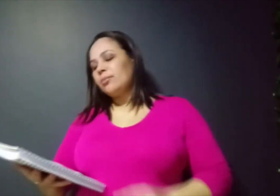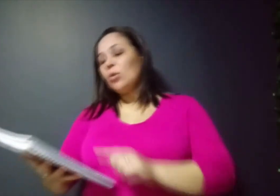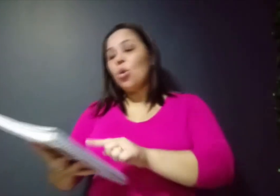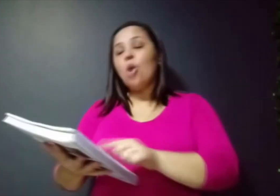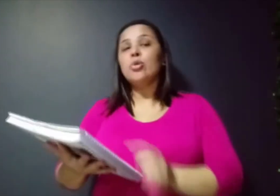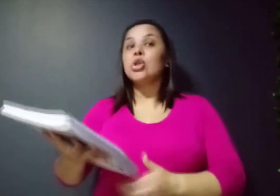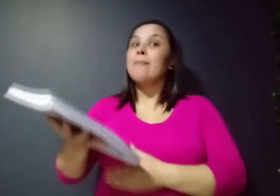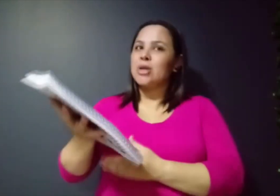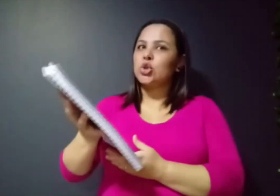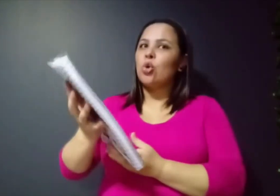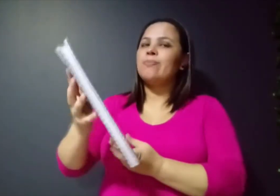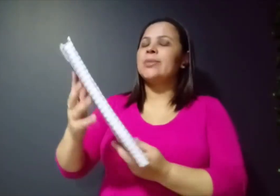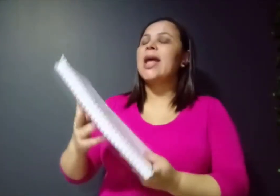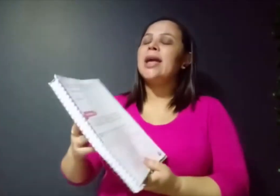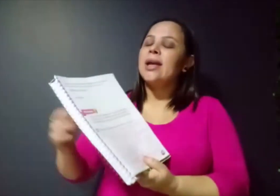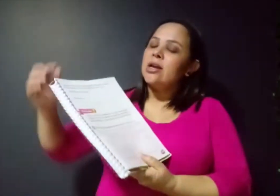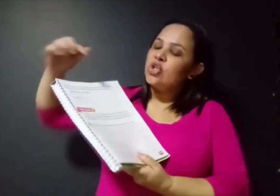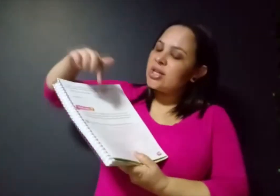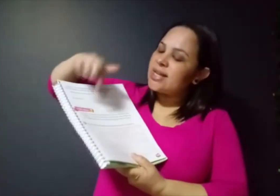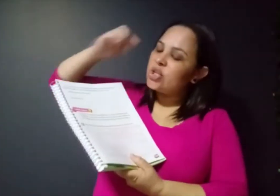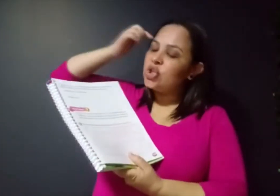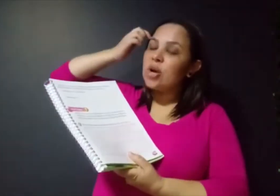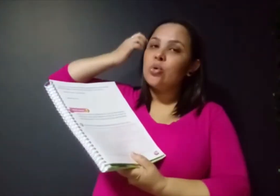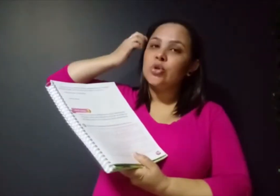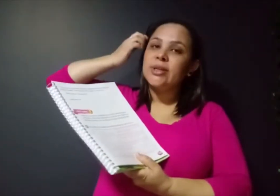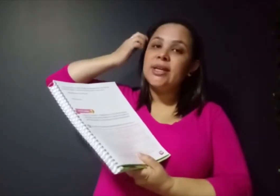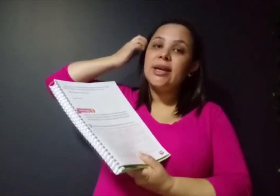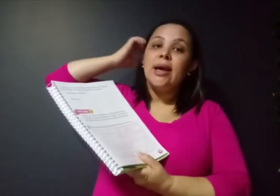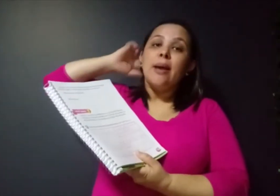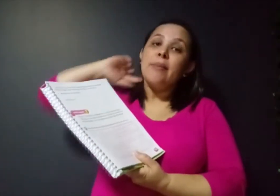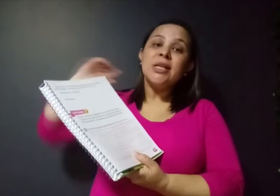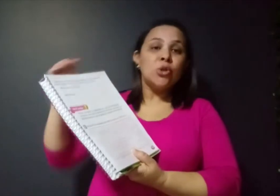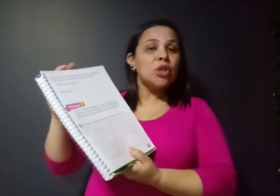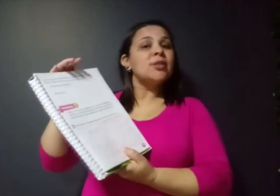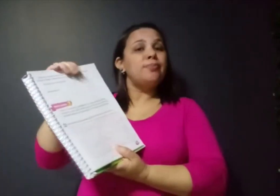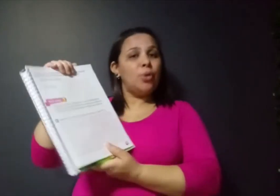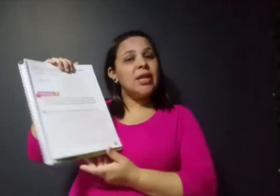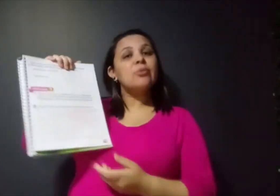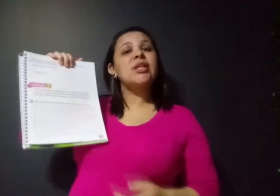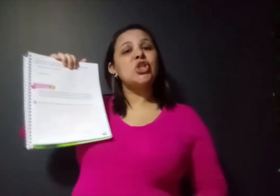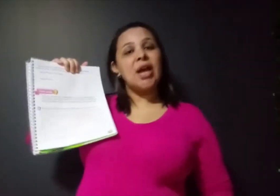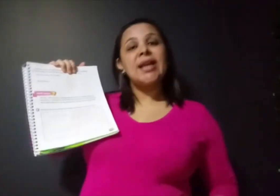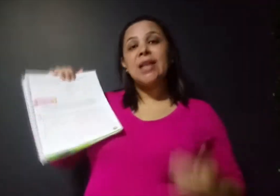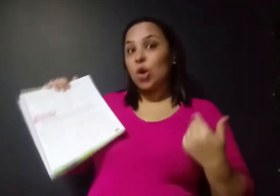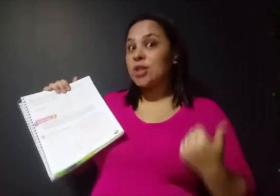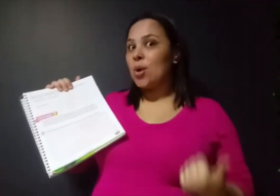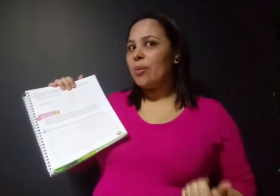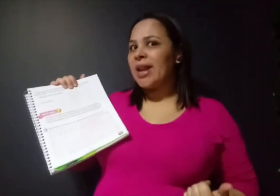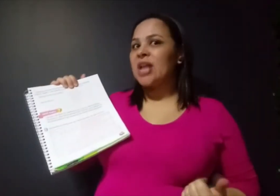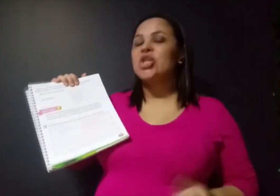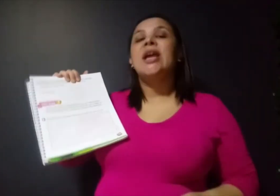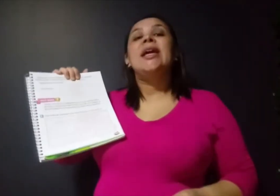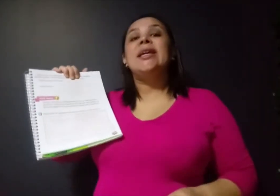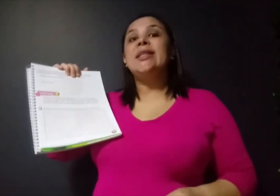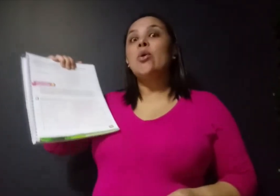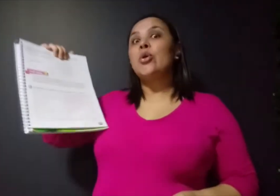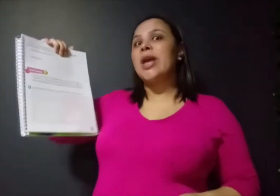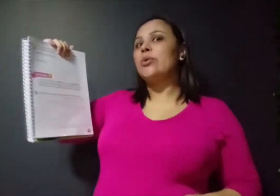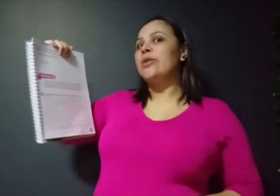Como já passou, né? Dia 7 de agosto aqui. Mas nós podemos deixar ainda a nossa homenagem. Então, eu quero que